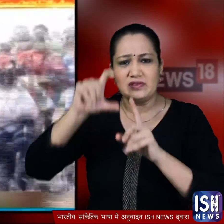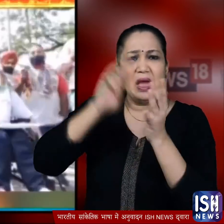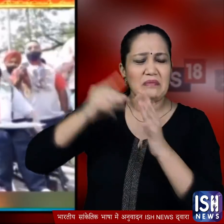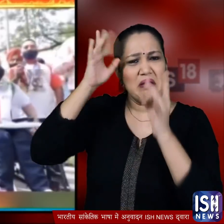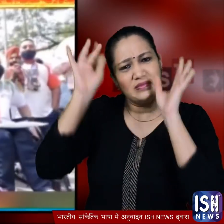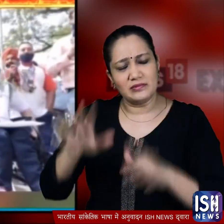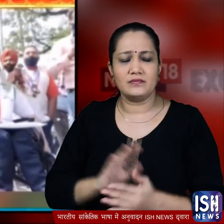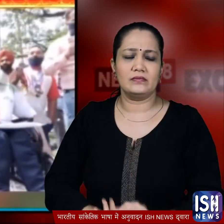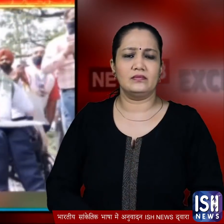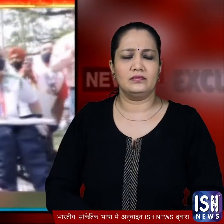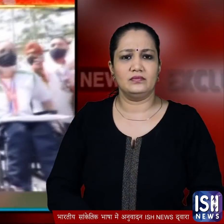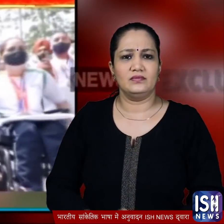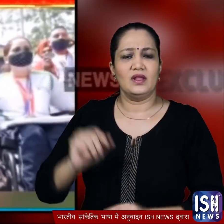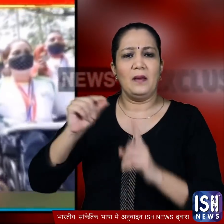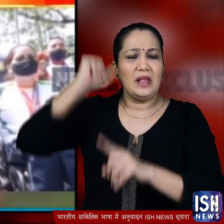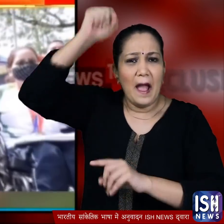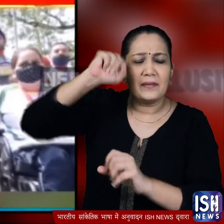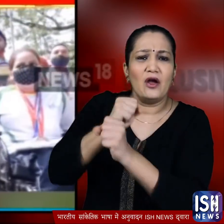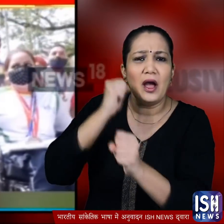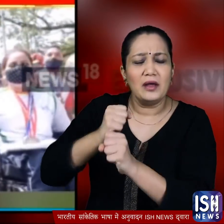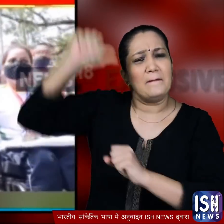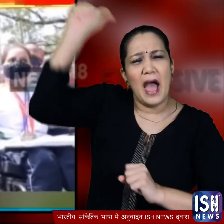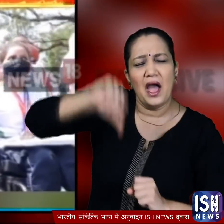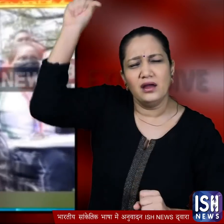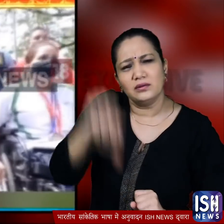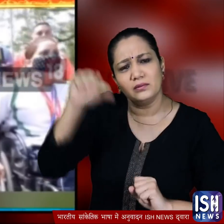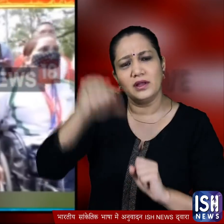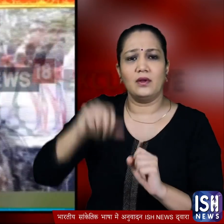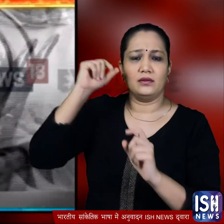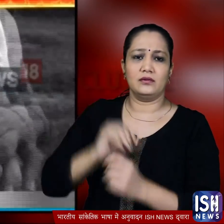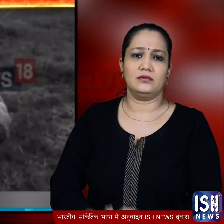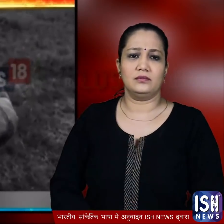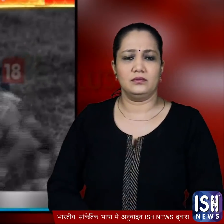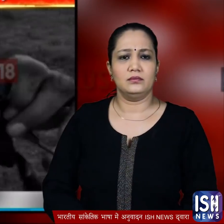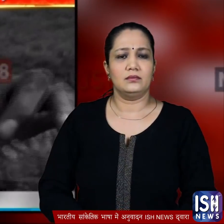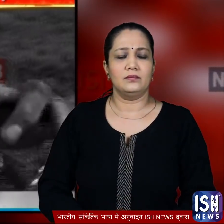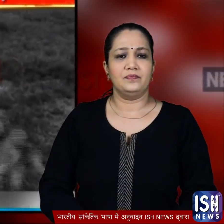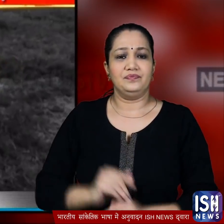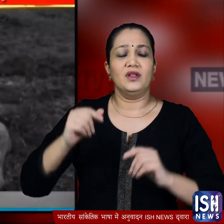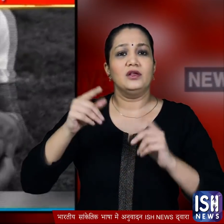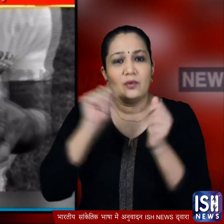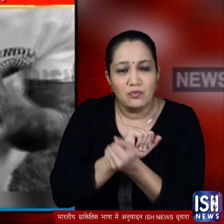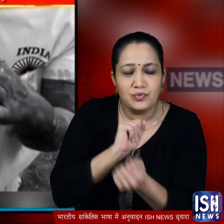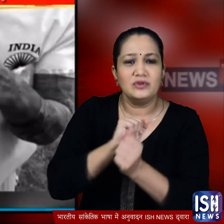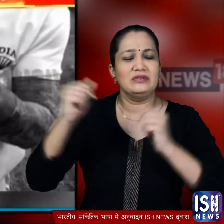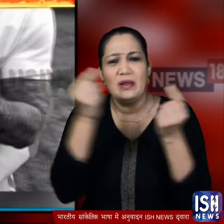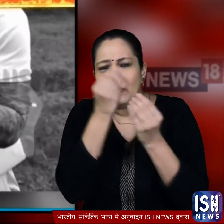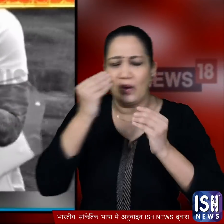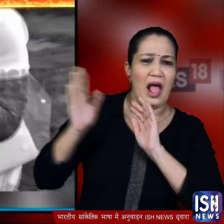बताया गया कि इस प्रदर्शन में पुलिस के साथ हुई हलकी धक्का